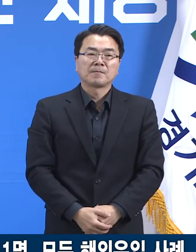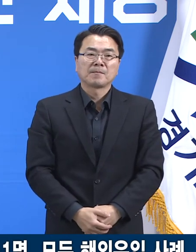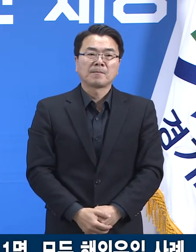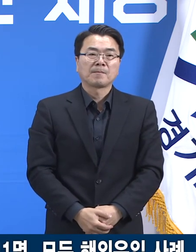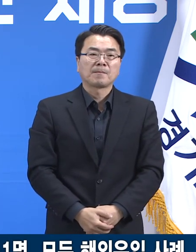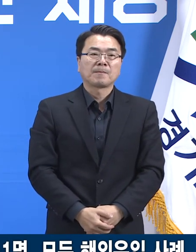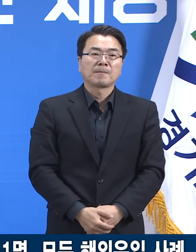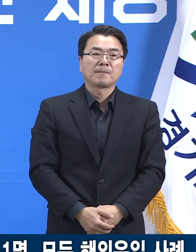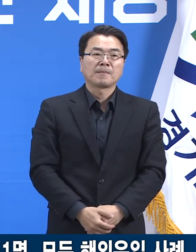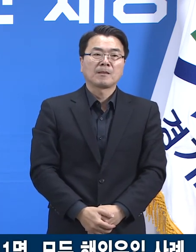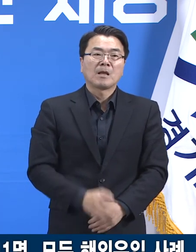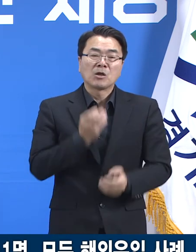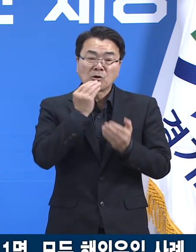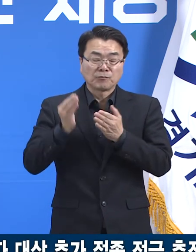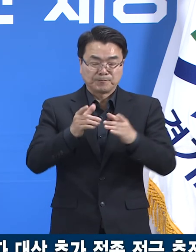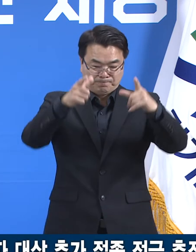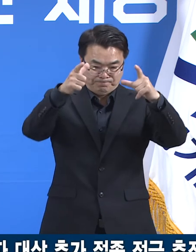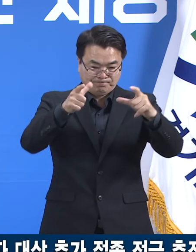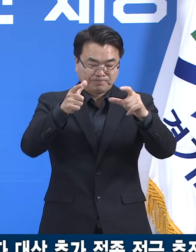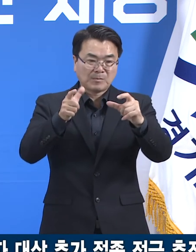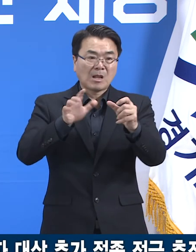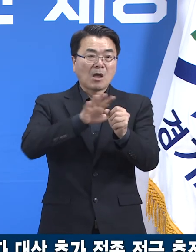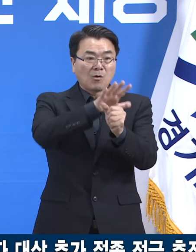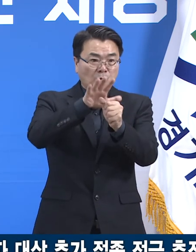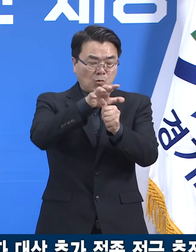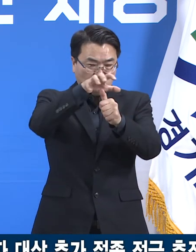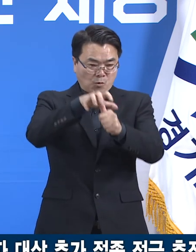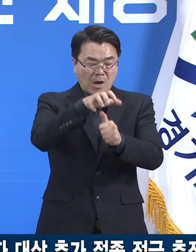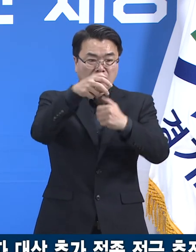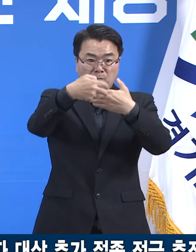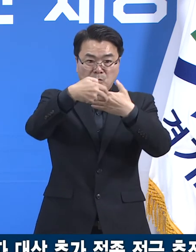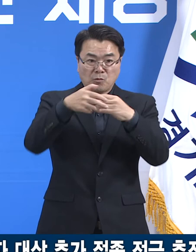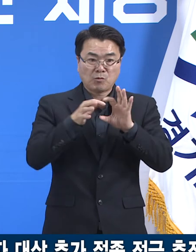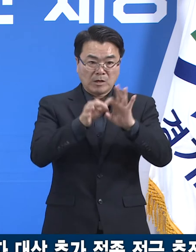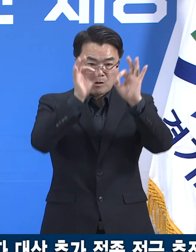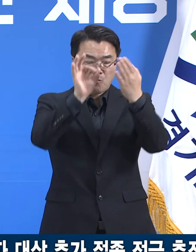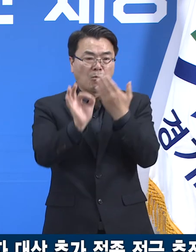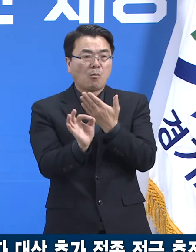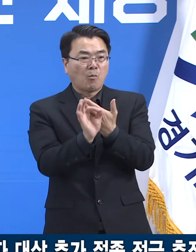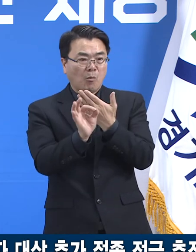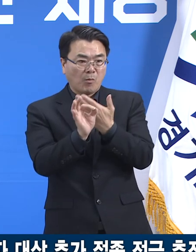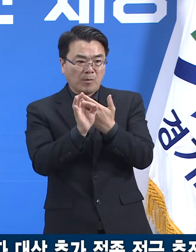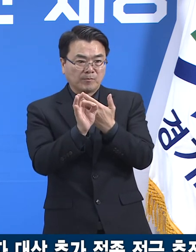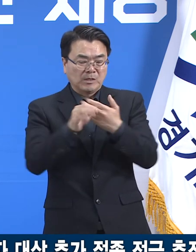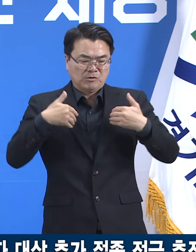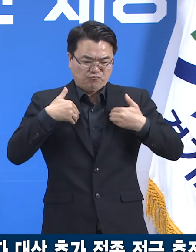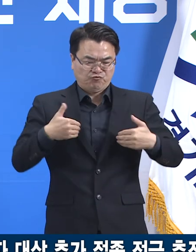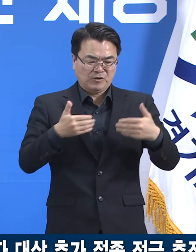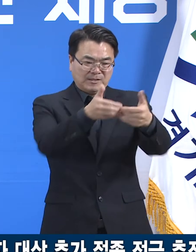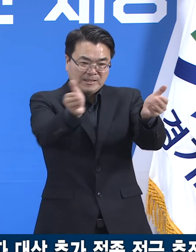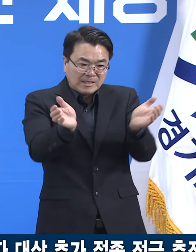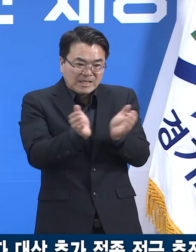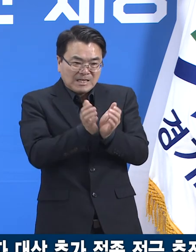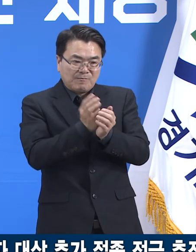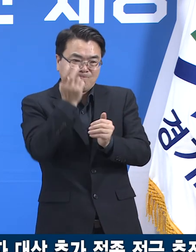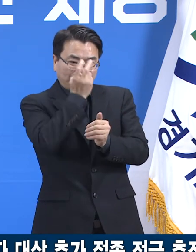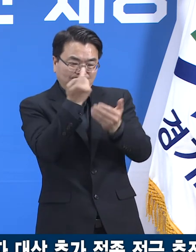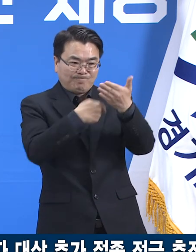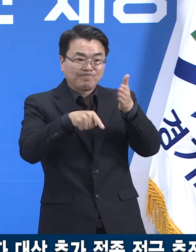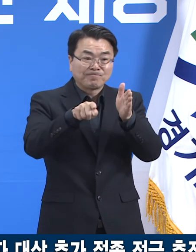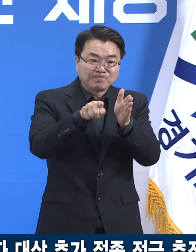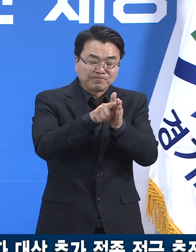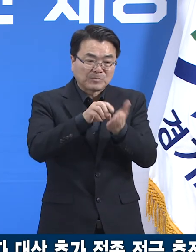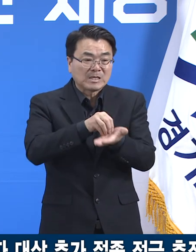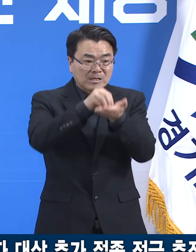다음은 도내 요양원 집단 감염 현황입니다. 경기도는 11월부터 감염 취약 계층 감염 예방을 위해 요양병원, 요양시설